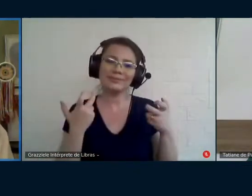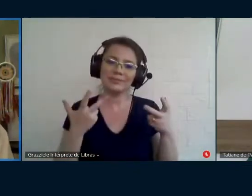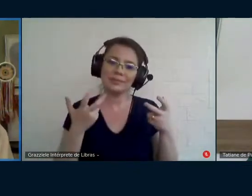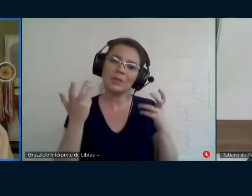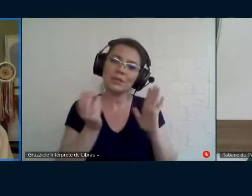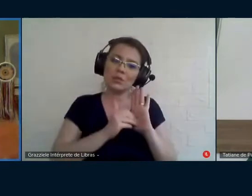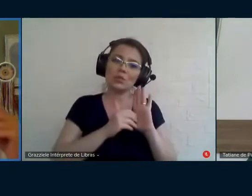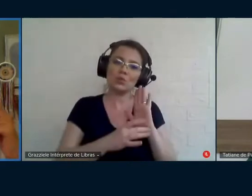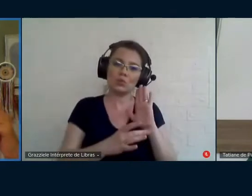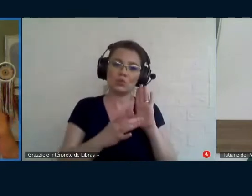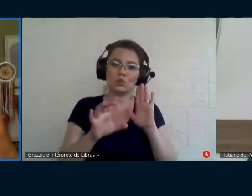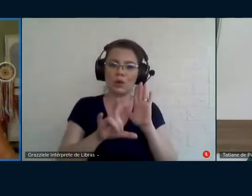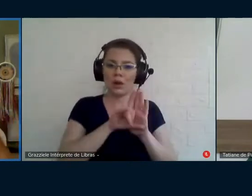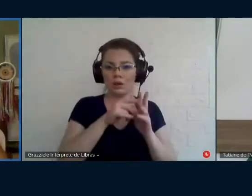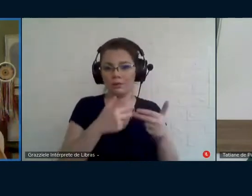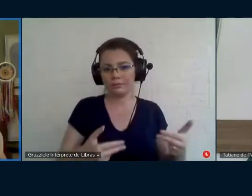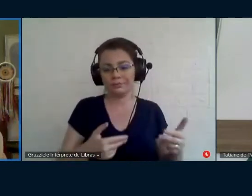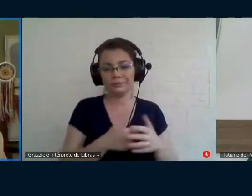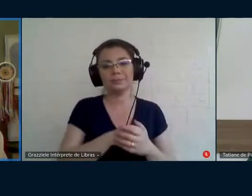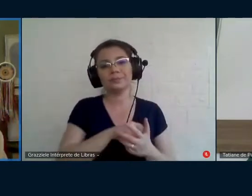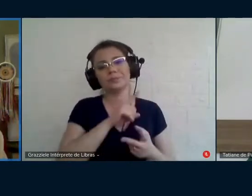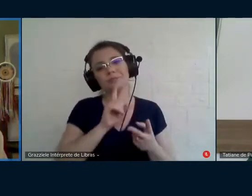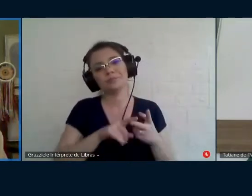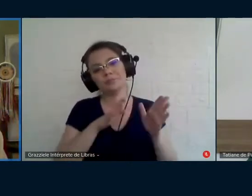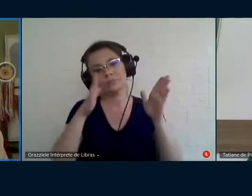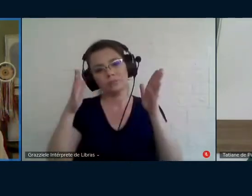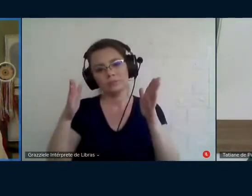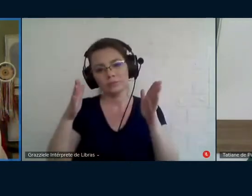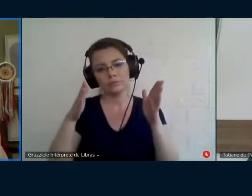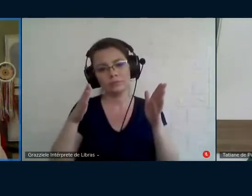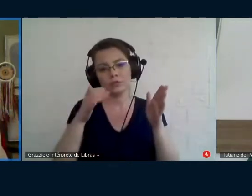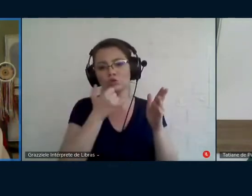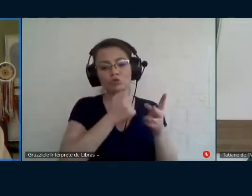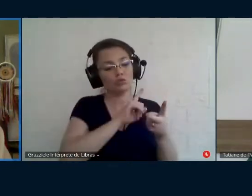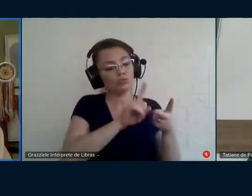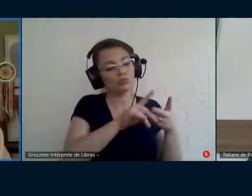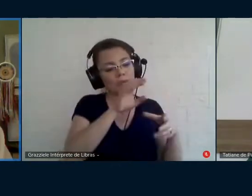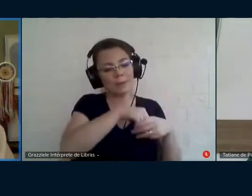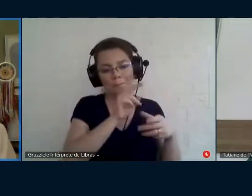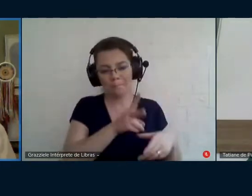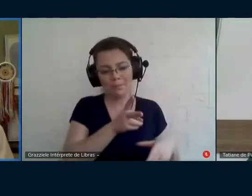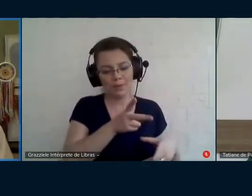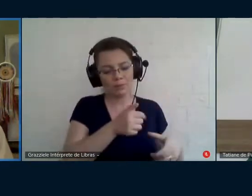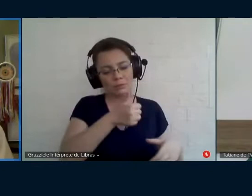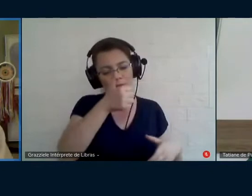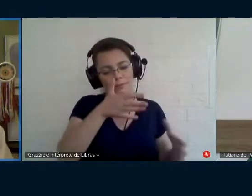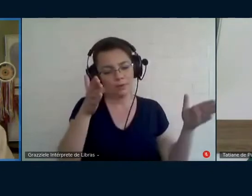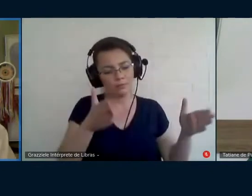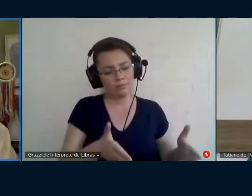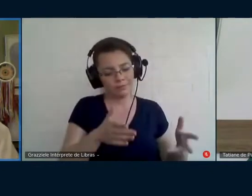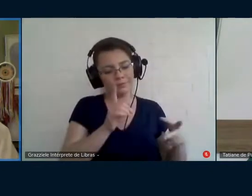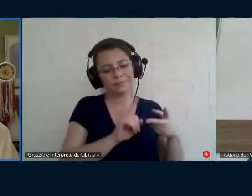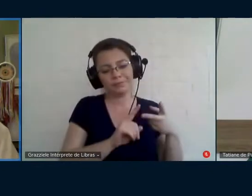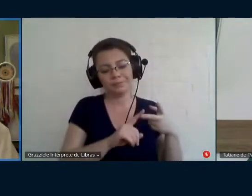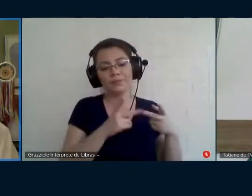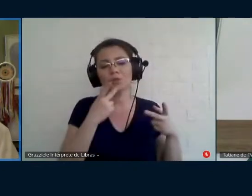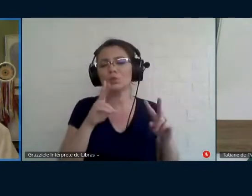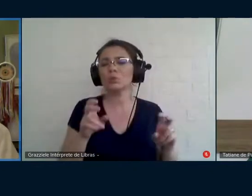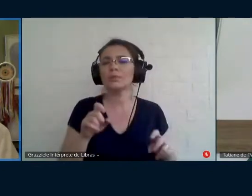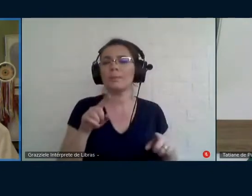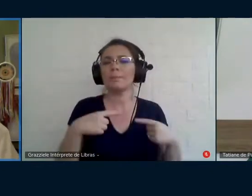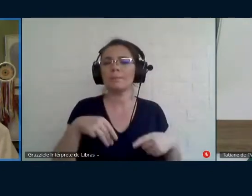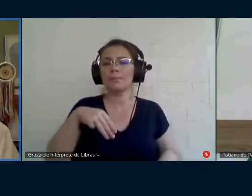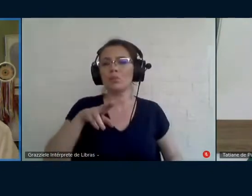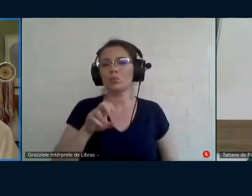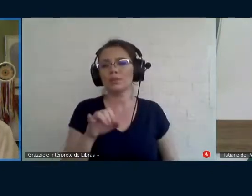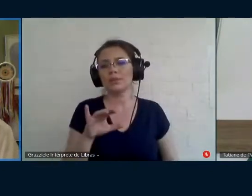o segundo ponto desse primeiro bloco é claro a musicalidade da criança silva eu gostei muito